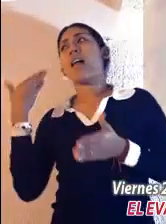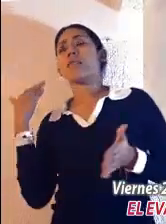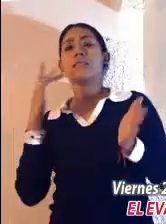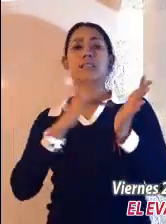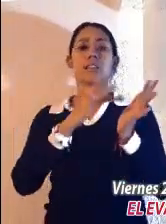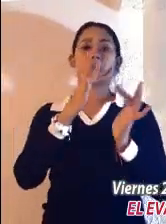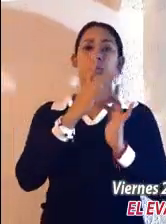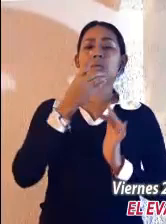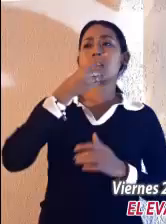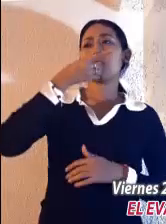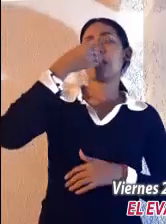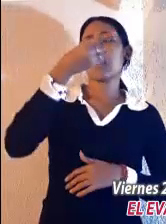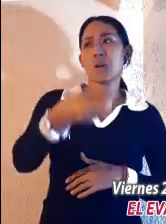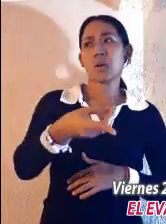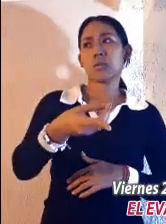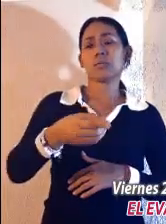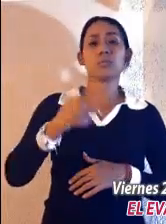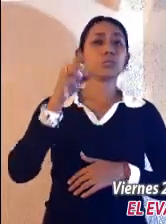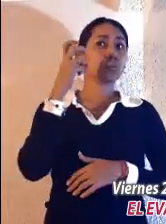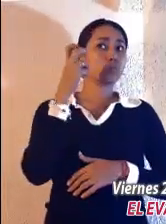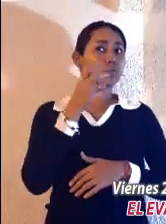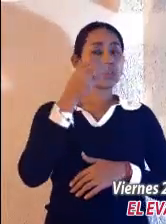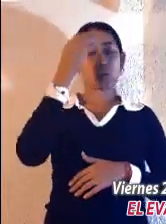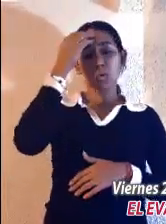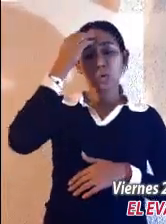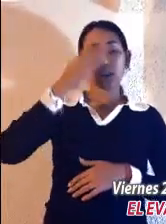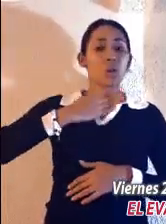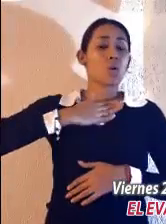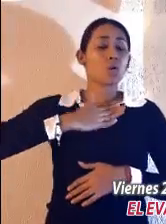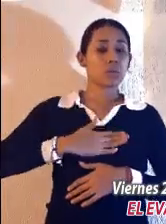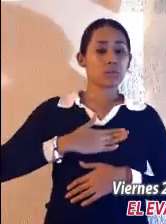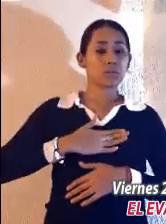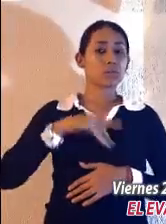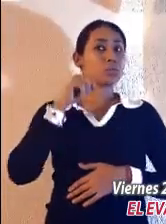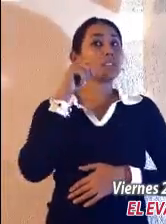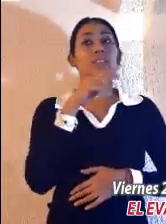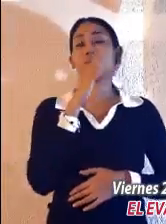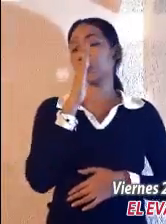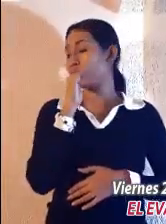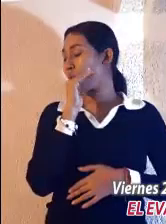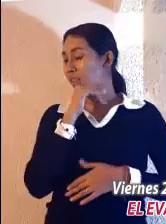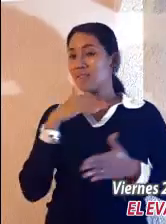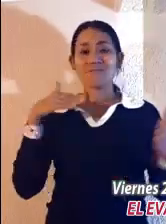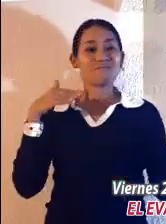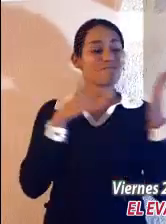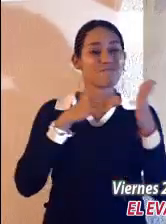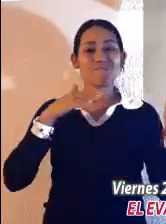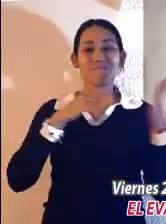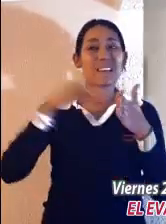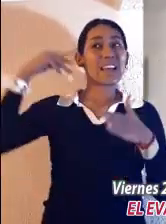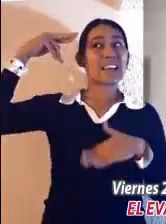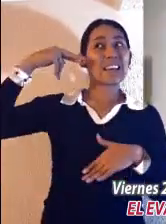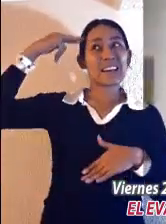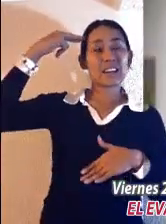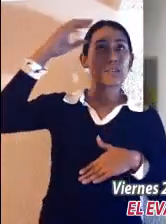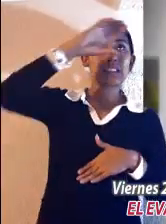aseguro que si su justicia no es mayor que la de los escribas y fariseos, ciertamente no entrarán ustedes en el reino de